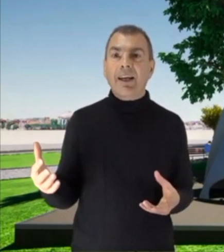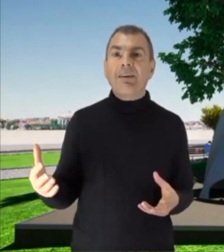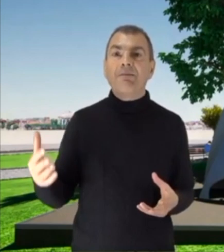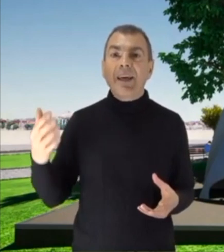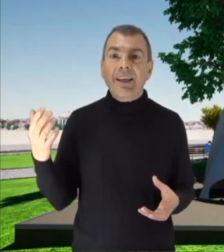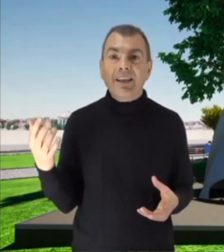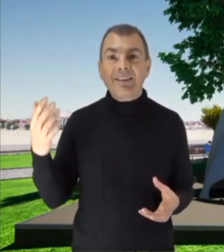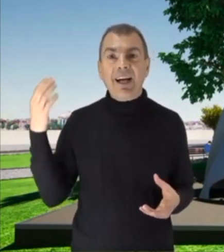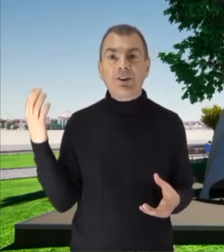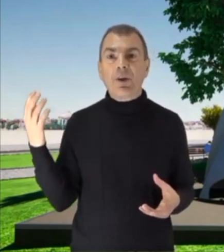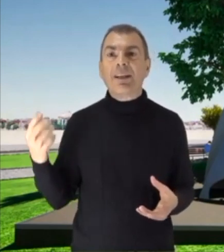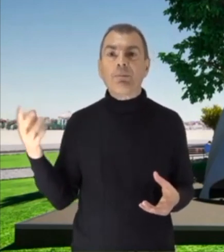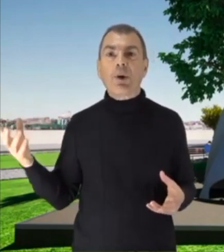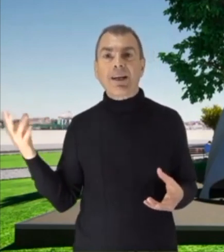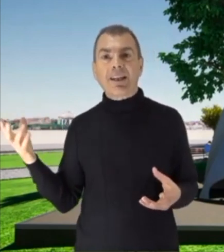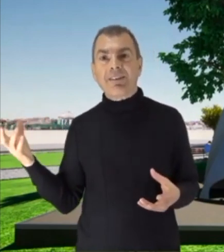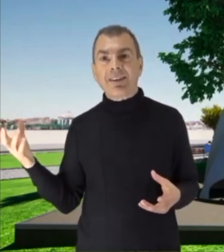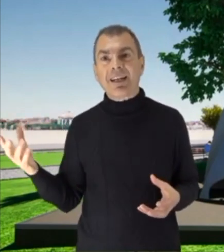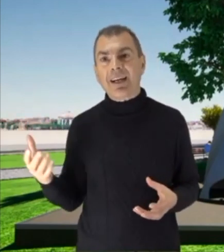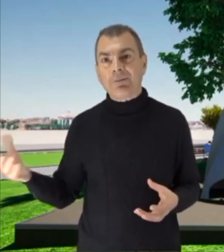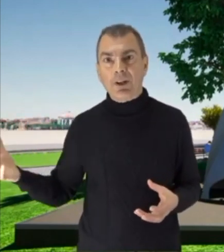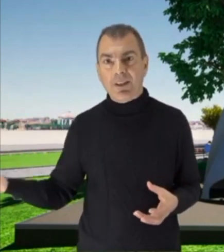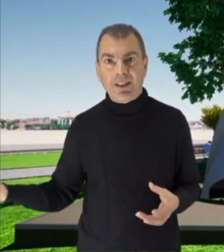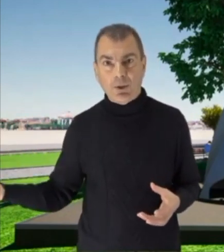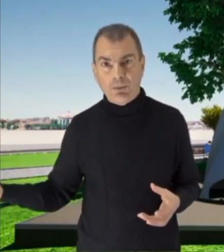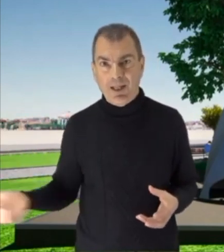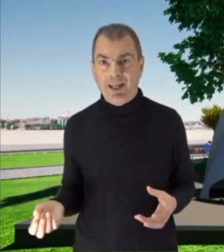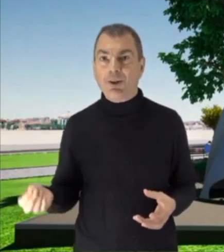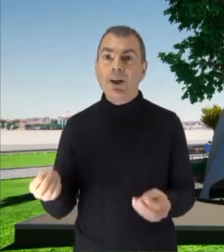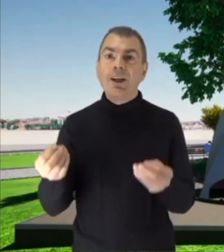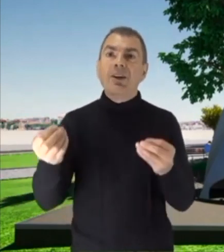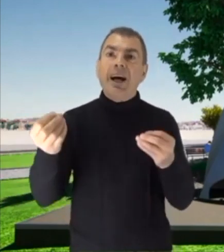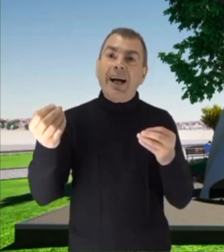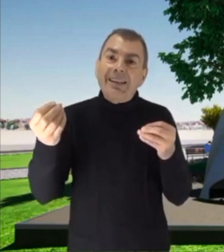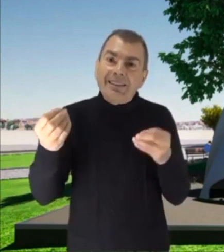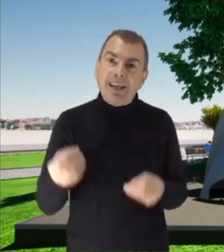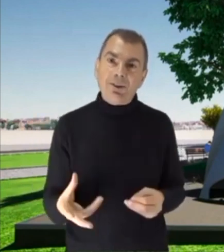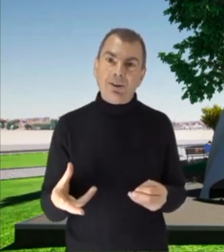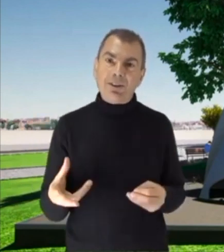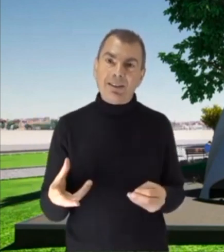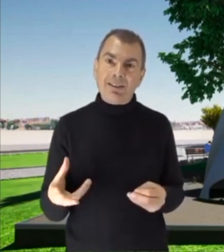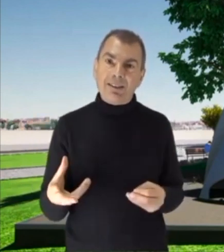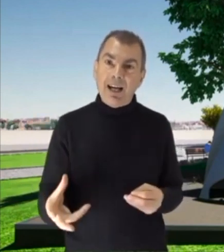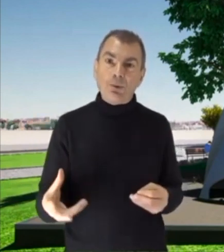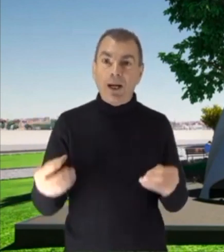era la vecchia statua della bocca della verità che voi avete a Roma. Ecco, all'interno di questa statua,